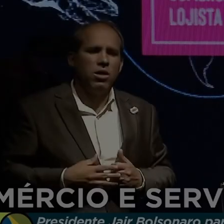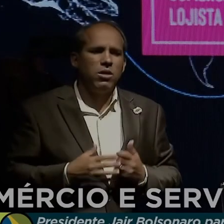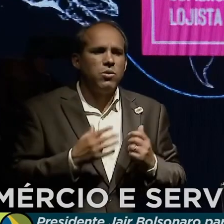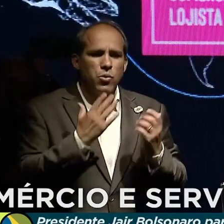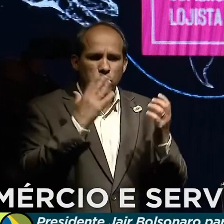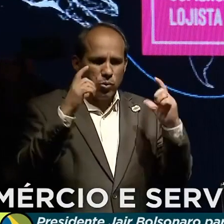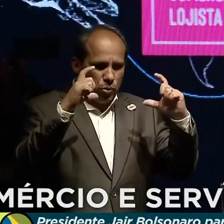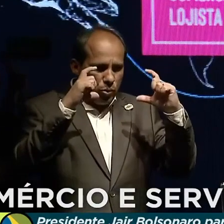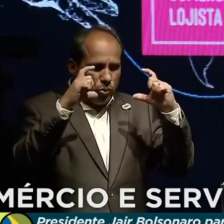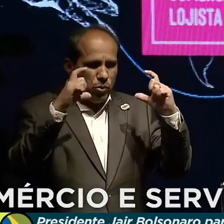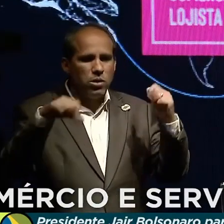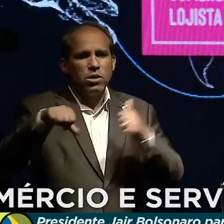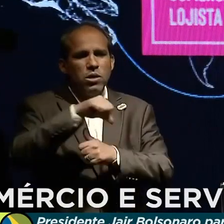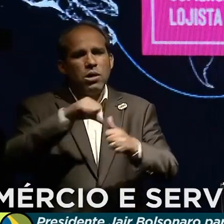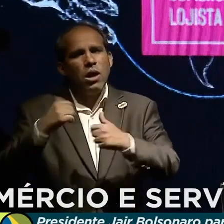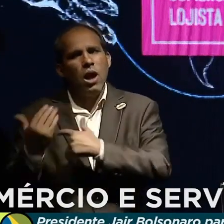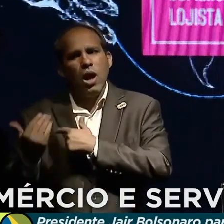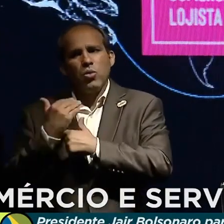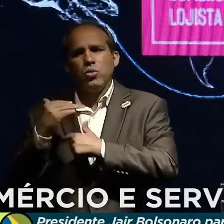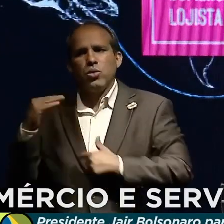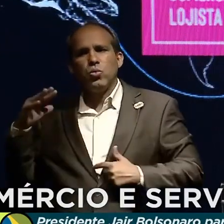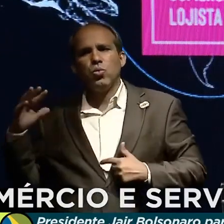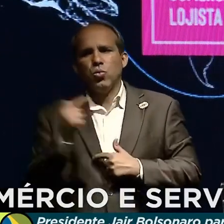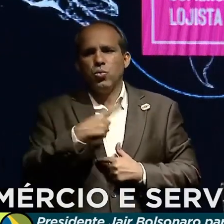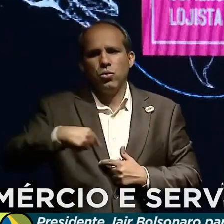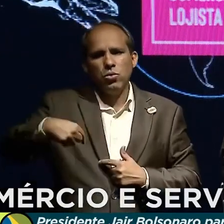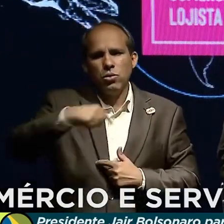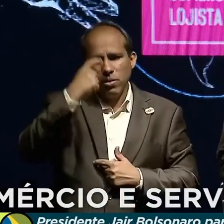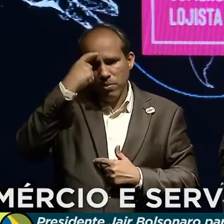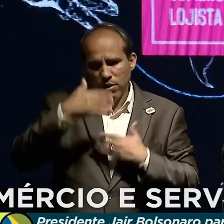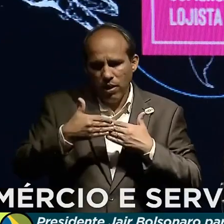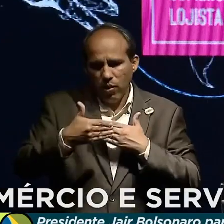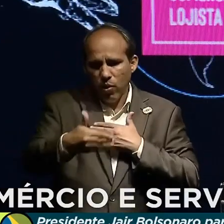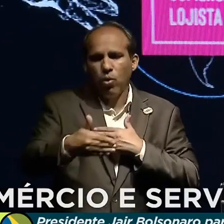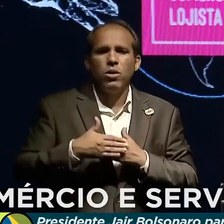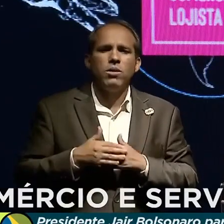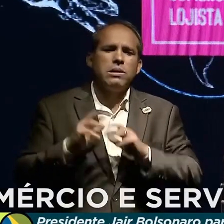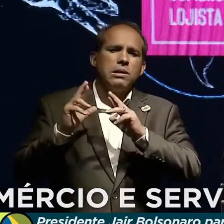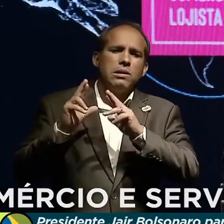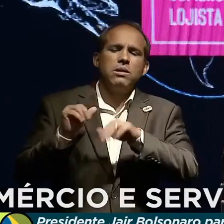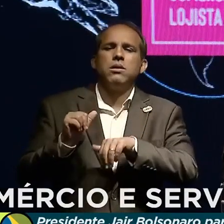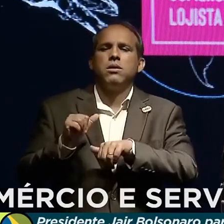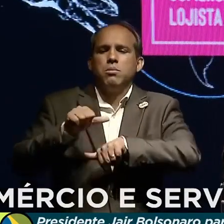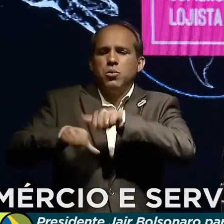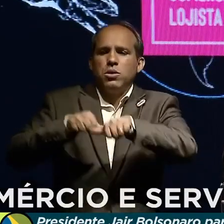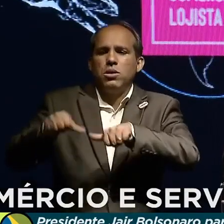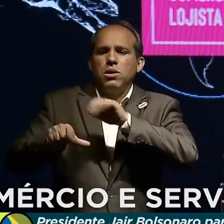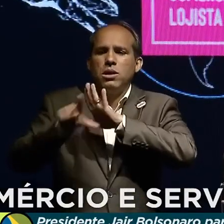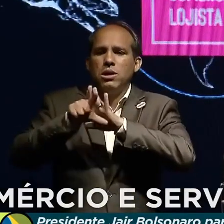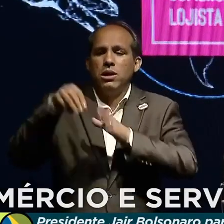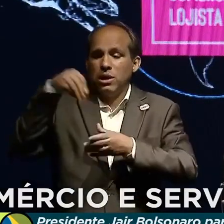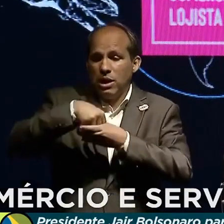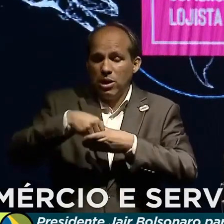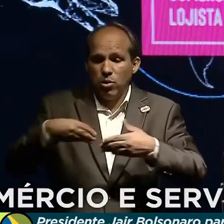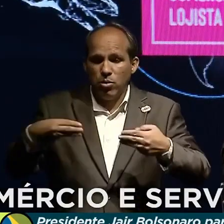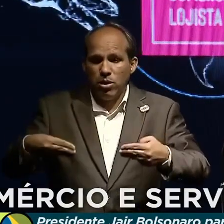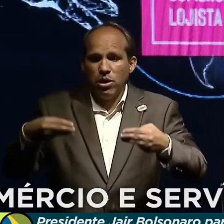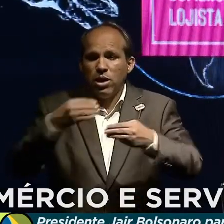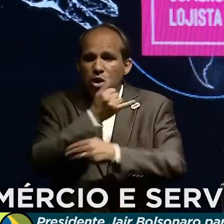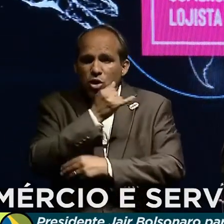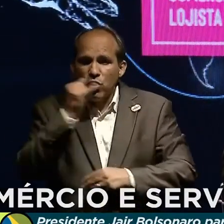Eu espero, nos próximos dias, com as mudanças que fiz há poucos dias no Ministério das Minas e Energia,